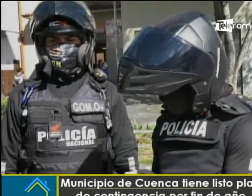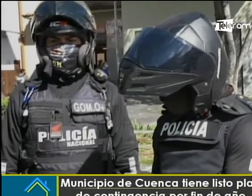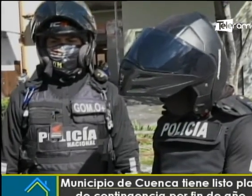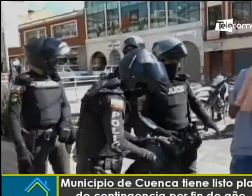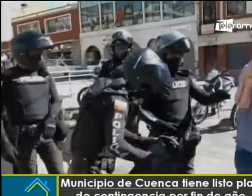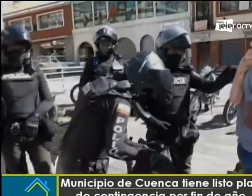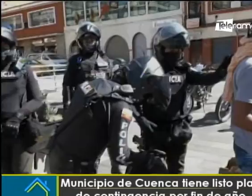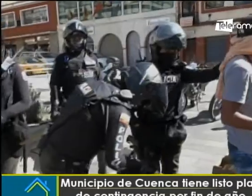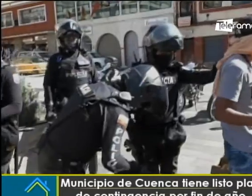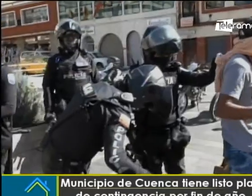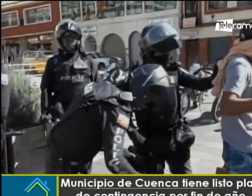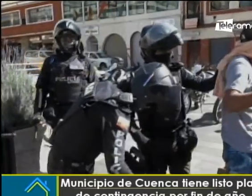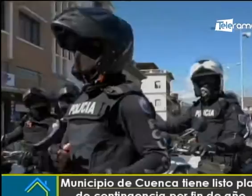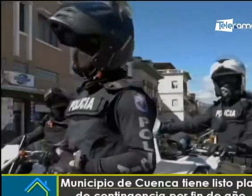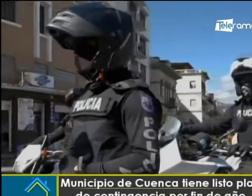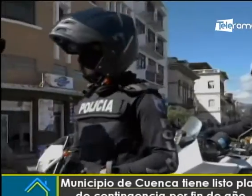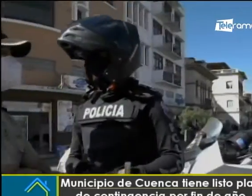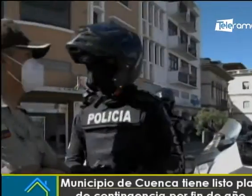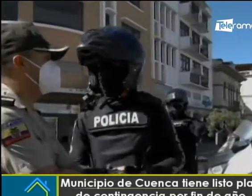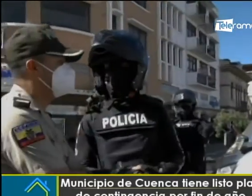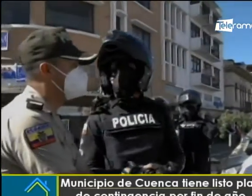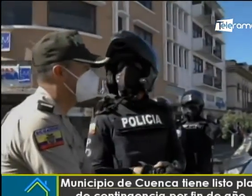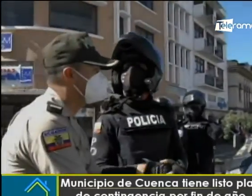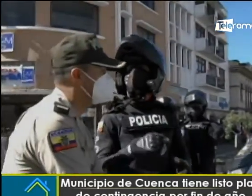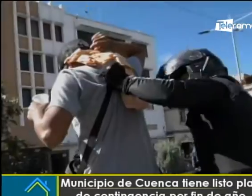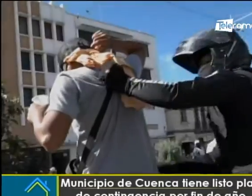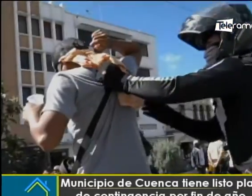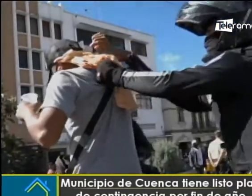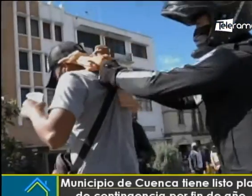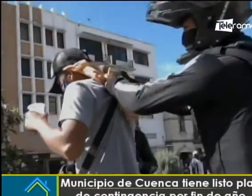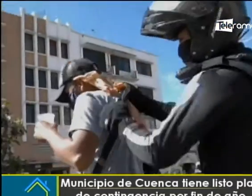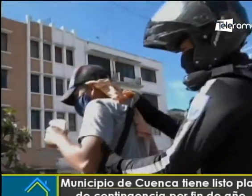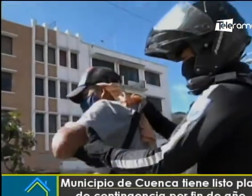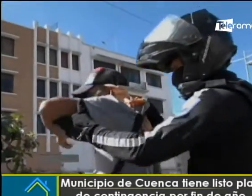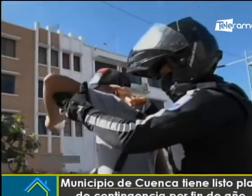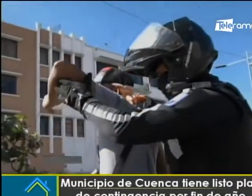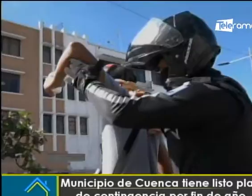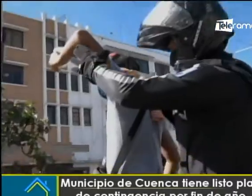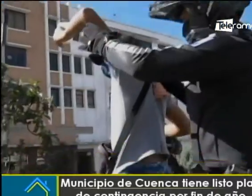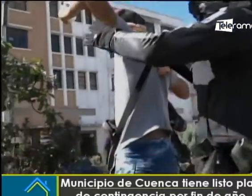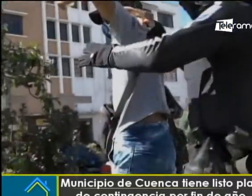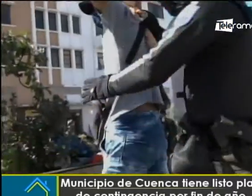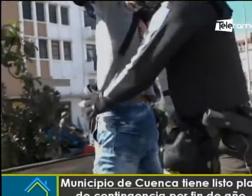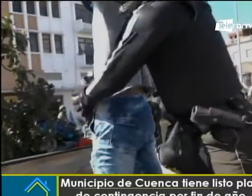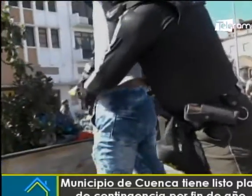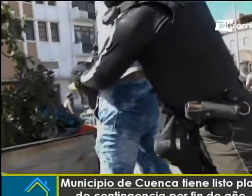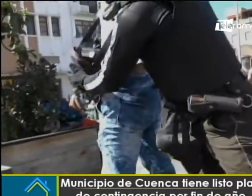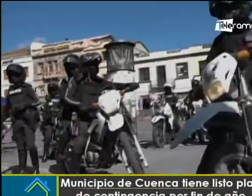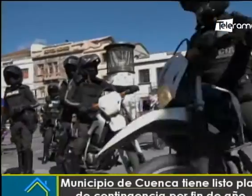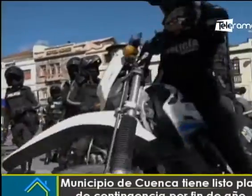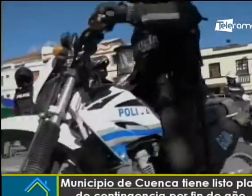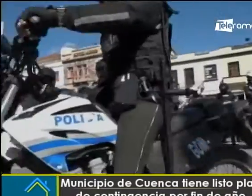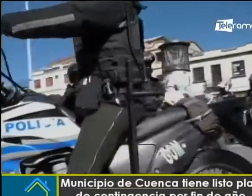control para evitar incidentes. Adicionalmente, se recordó que se habilitaron 16 puntos para la venta de monigotes